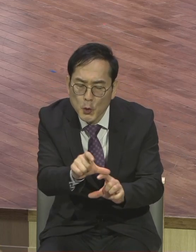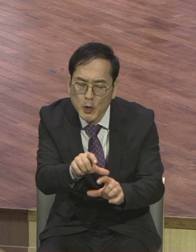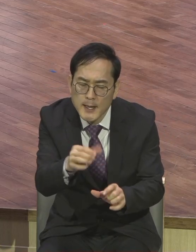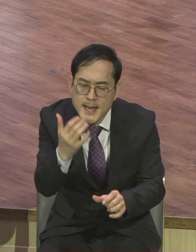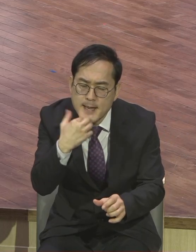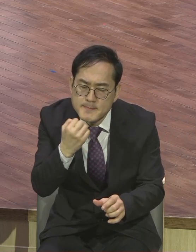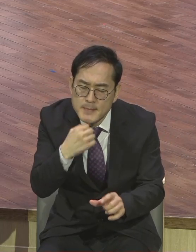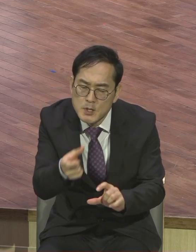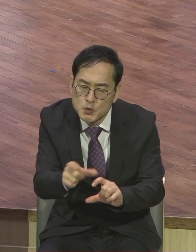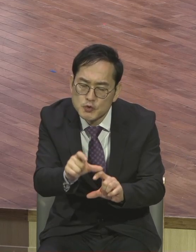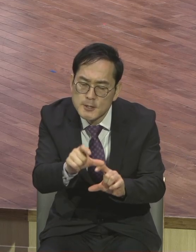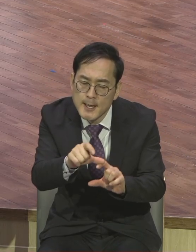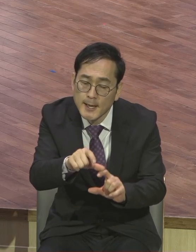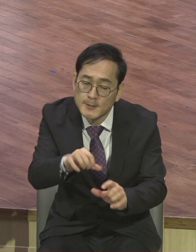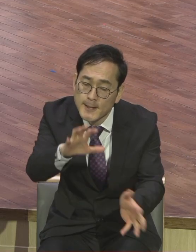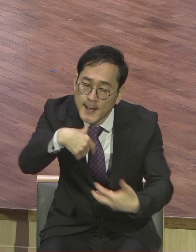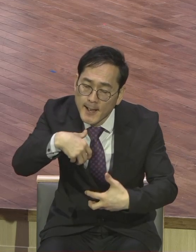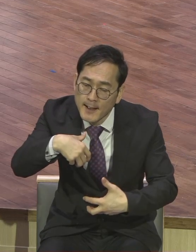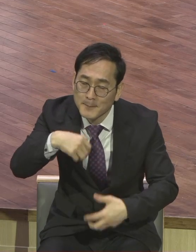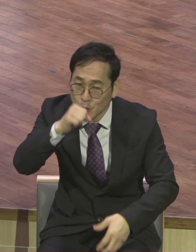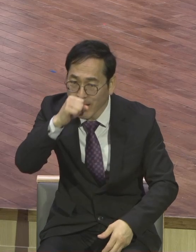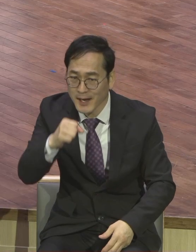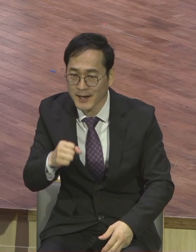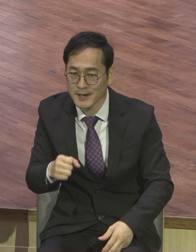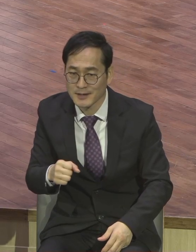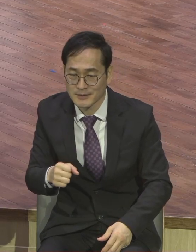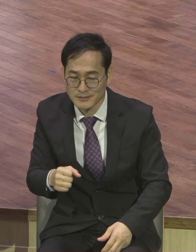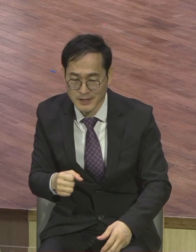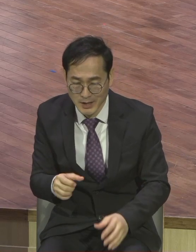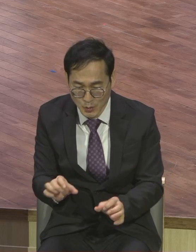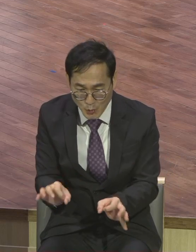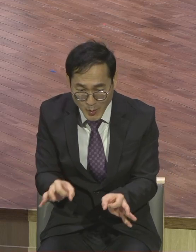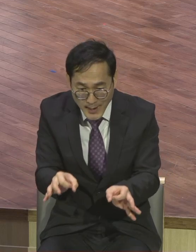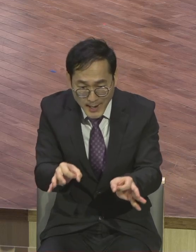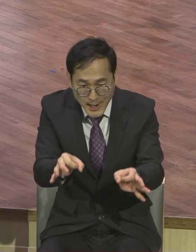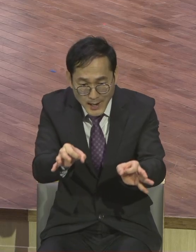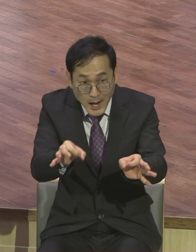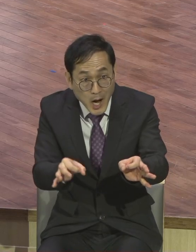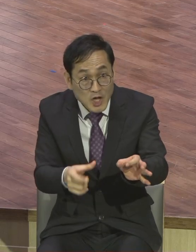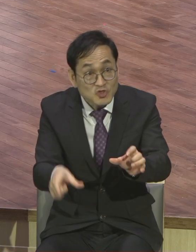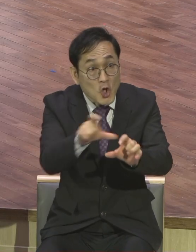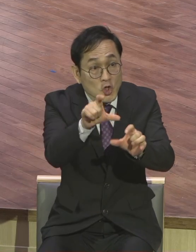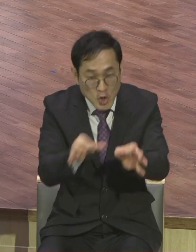주식이 올라가면 사고 내려가면 파는데 이걸 반복하다 보니까 뻥이에요 나중에